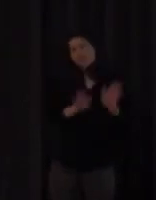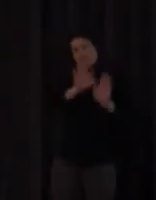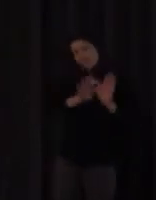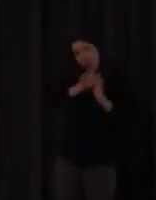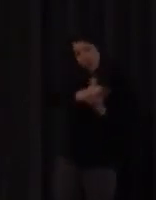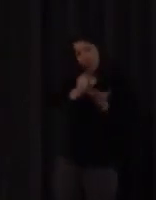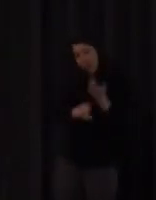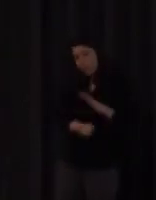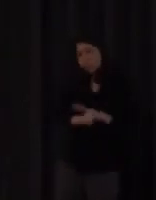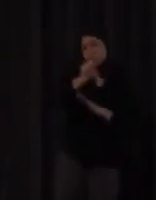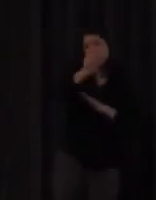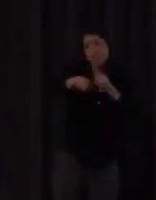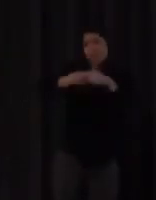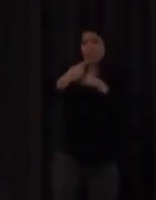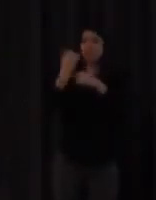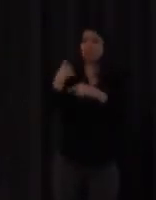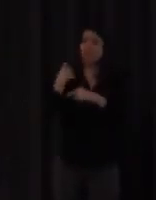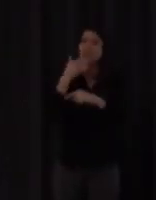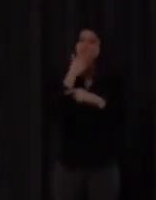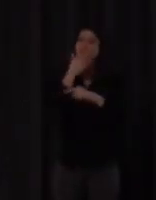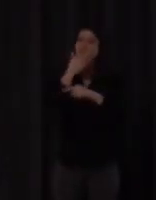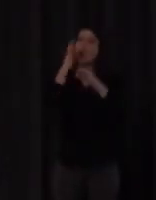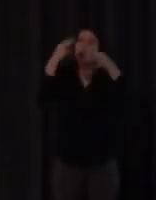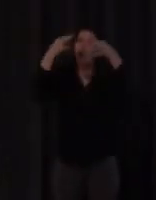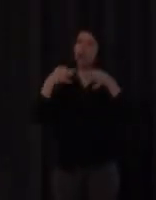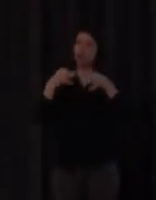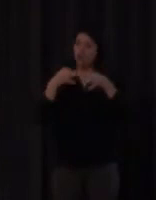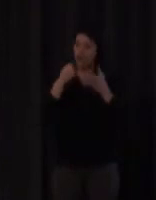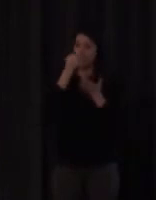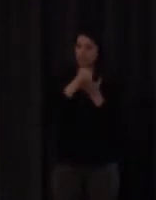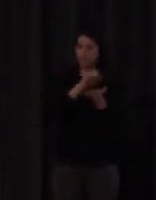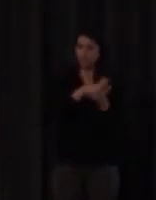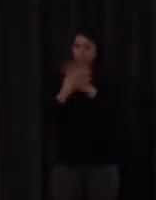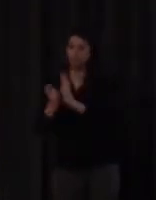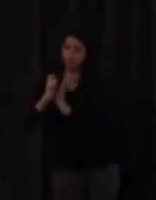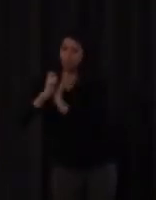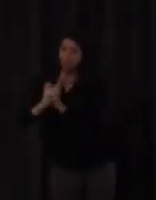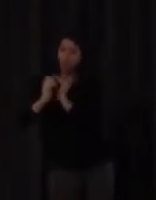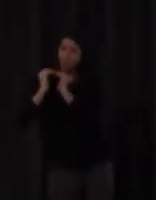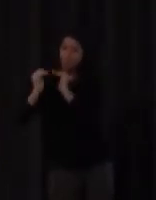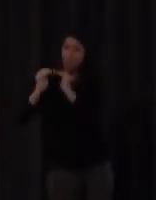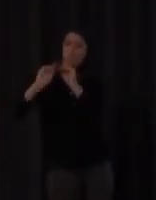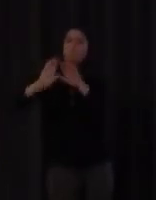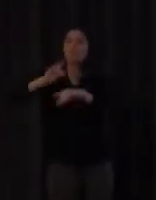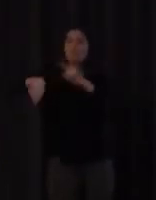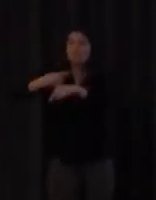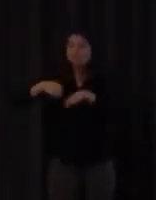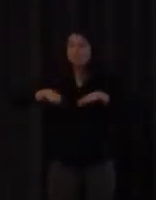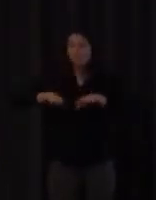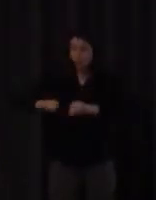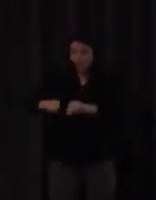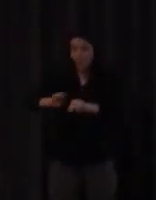definitivamente todavía no han sido fijados definitivamente en términos de ser empleados y